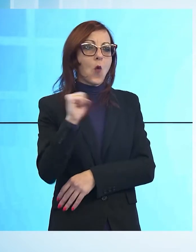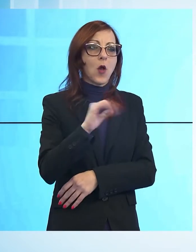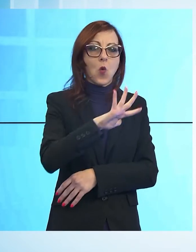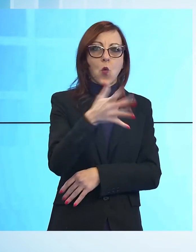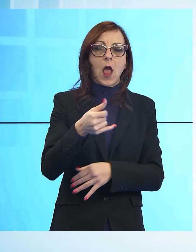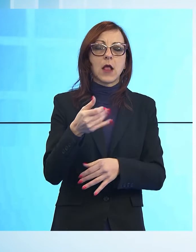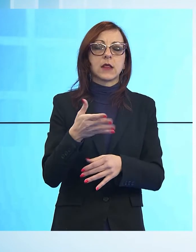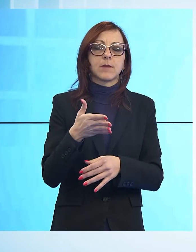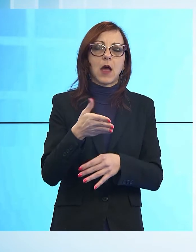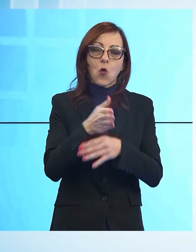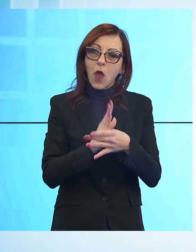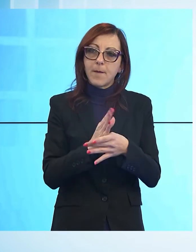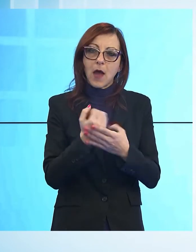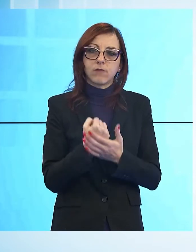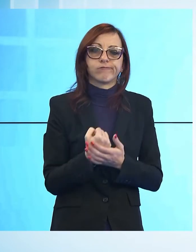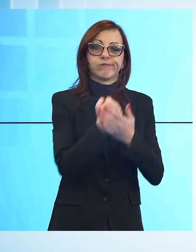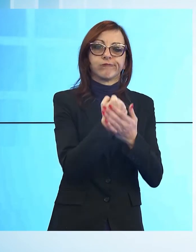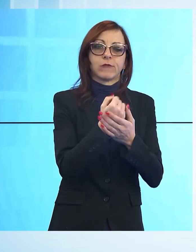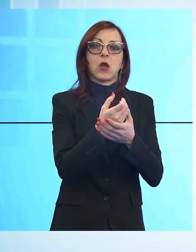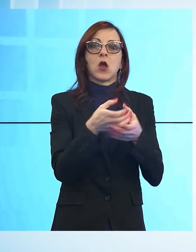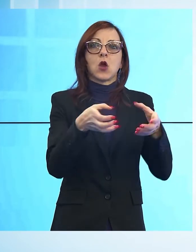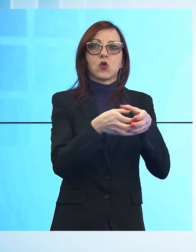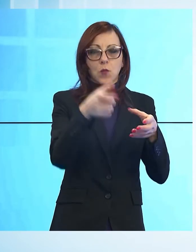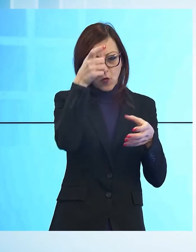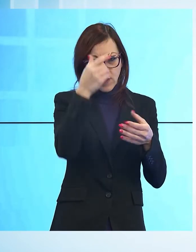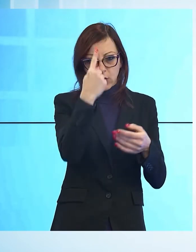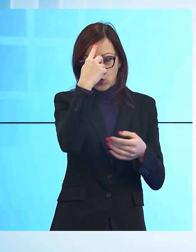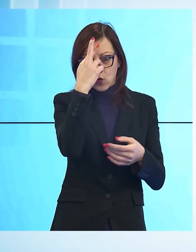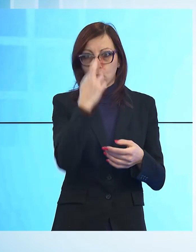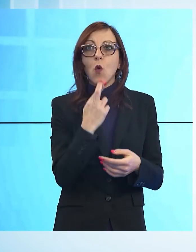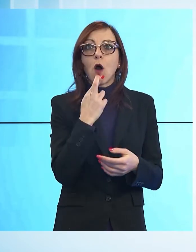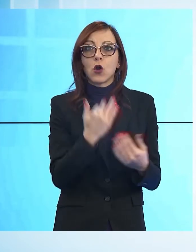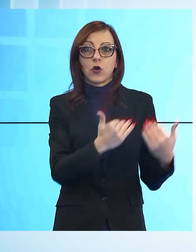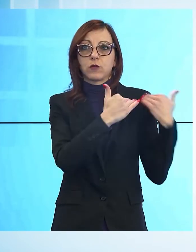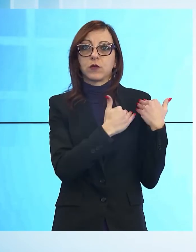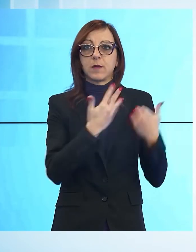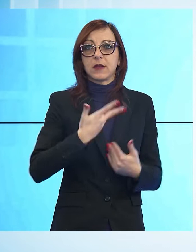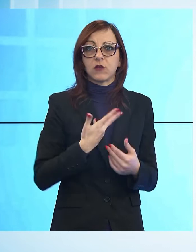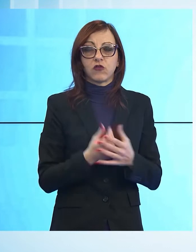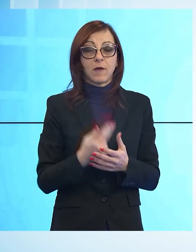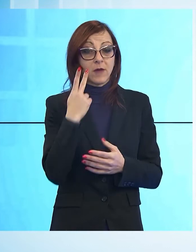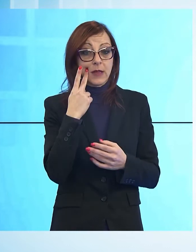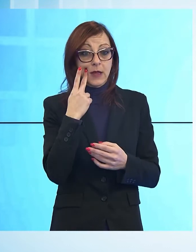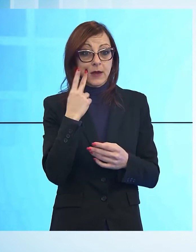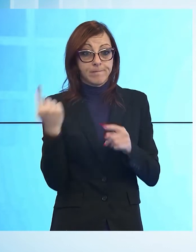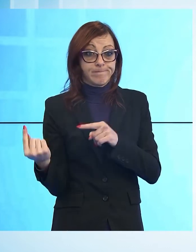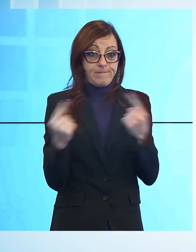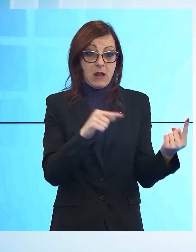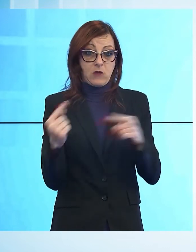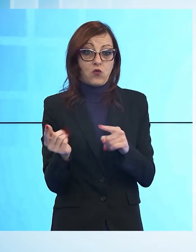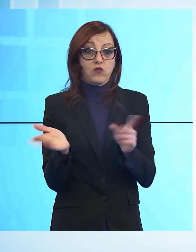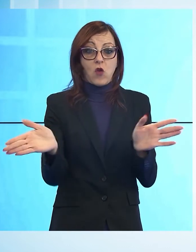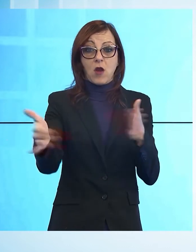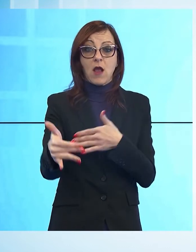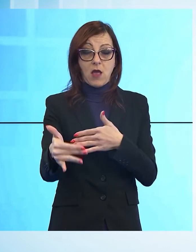centrodestra è organica al governo con ruoli di responsabilità. Quindi vederli scontrare in aula dove se ne dicono